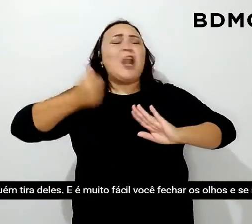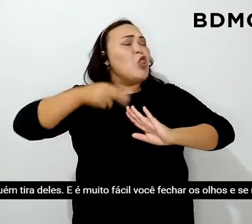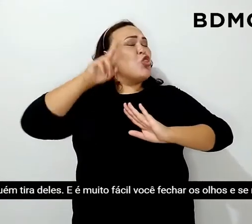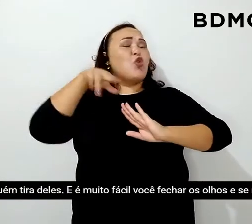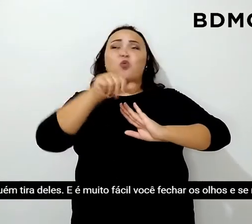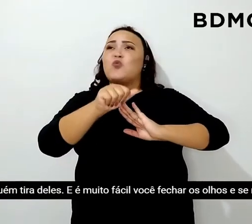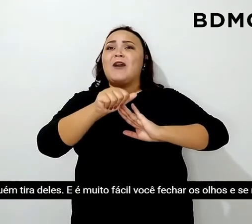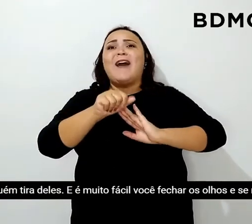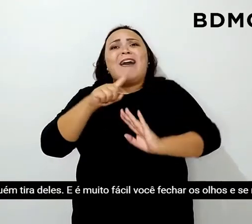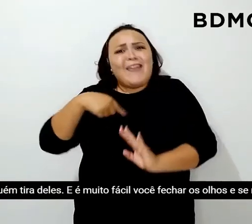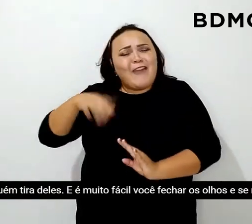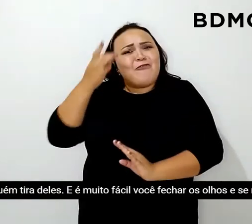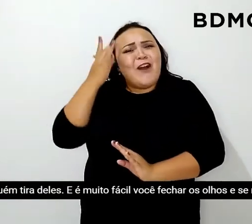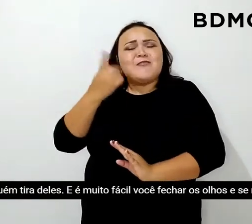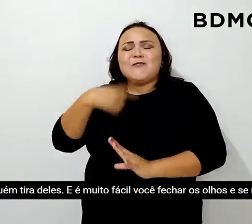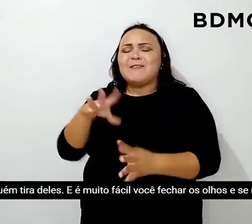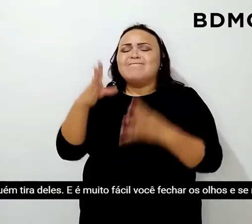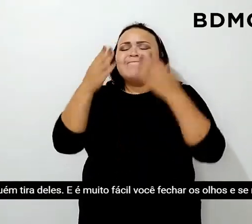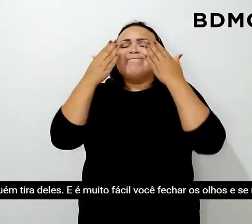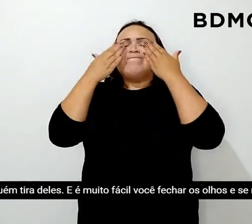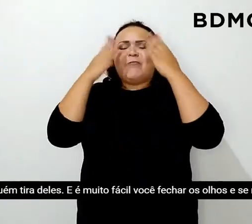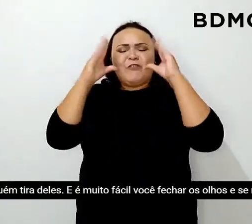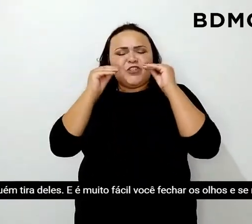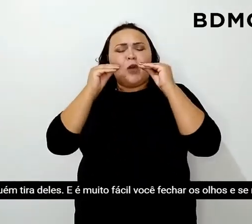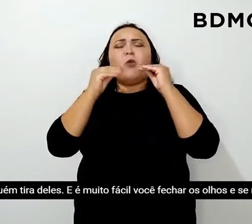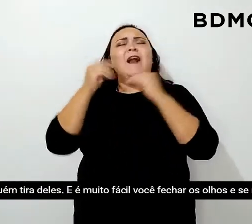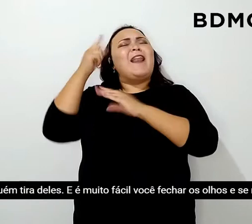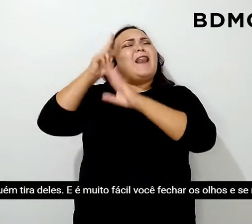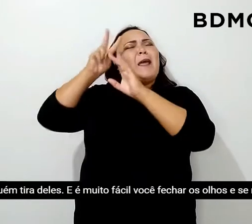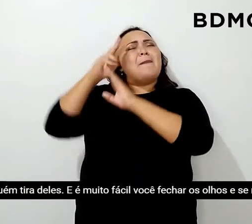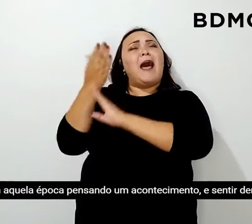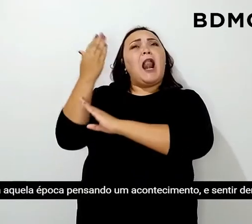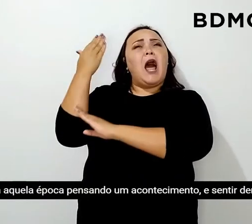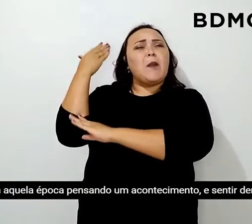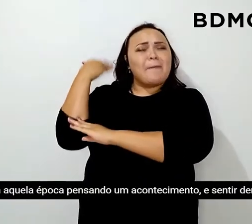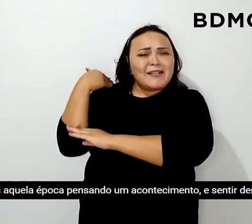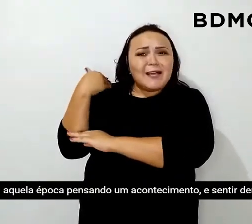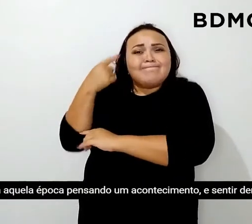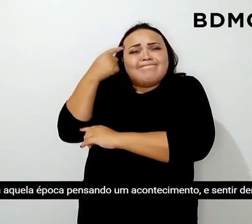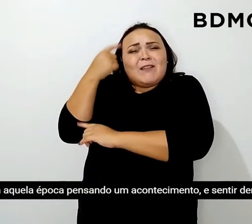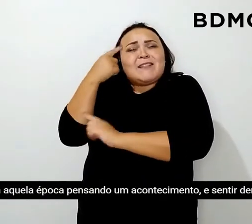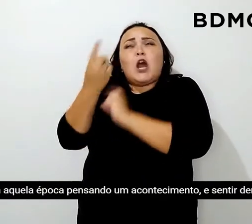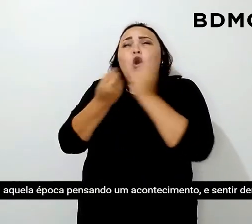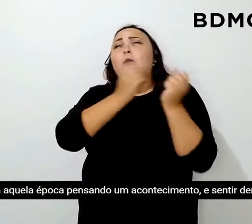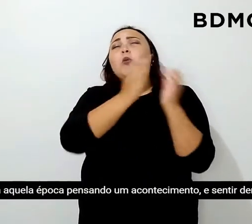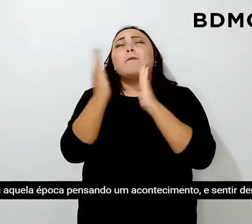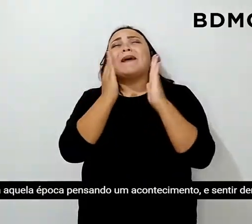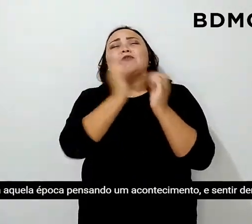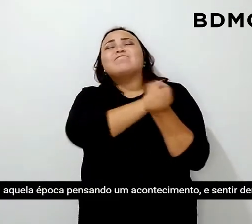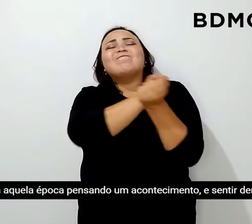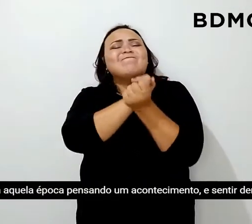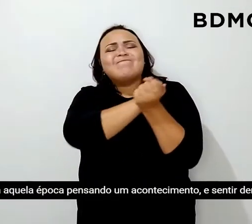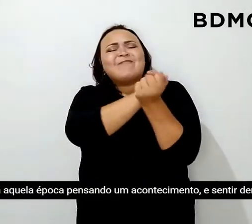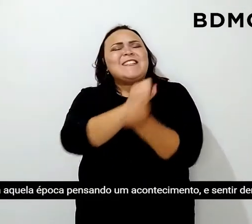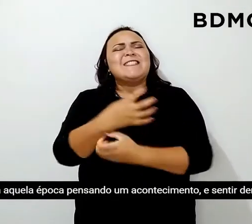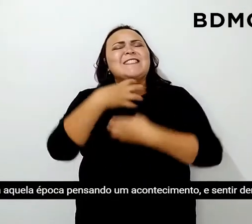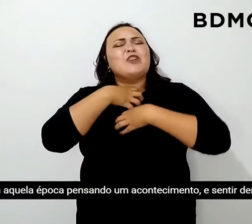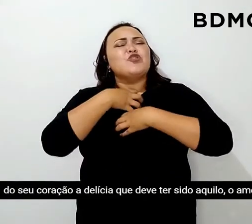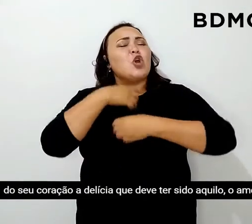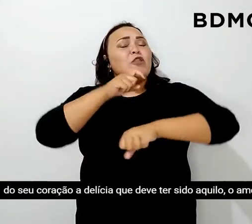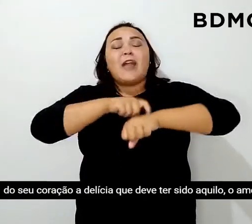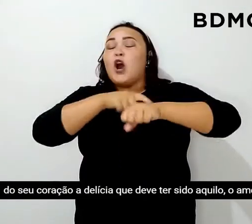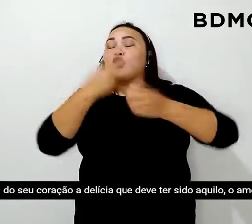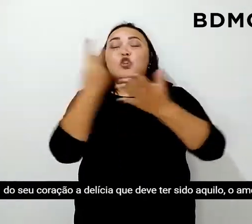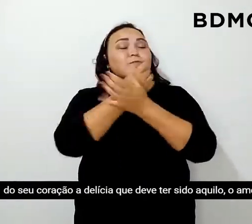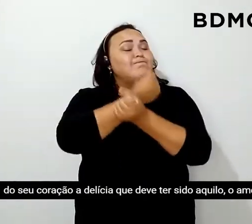tira deles e é muito fácil você fechar os olhos, se remeter àquela época, pensar num acontecimento e sentir dentro do